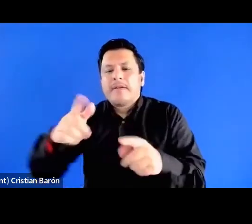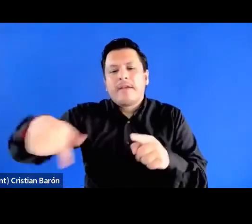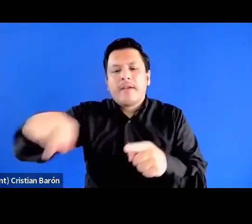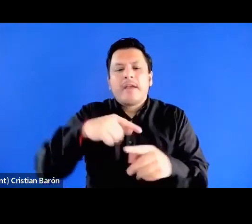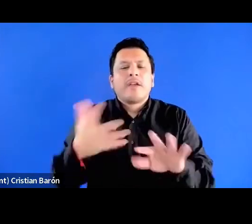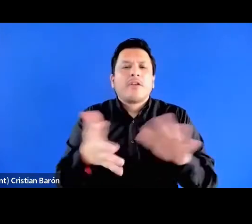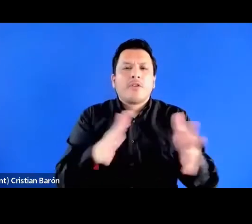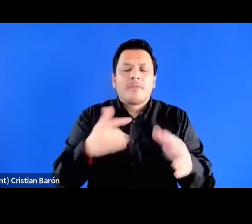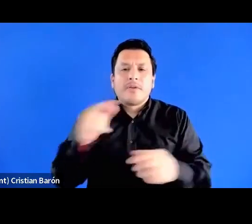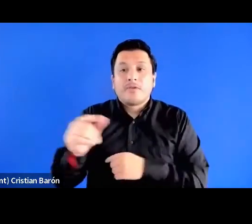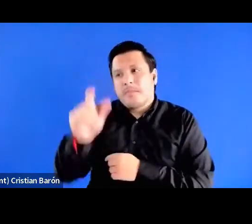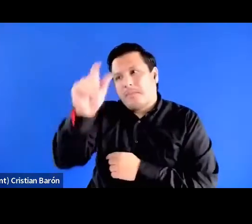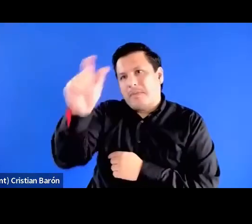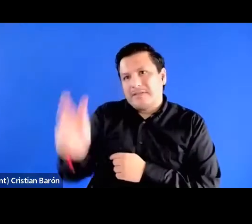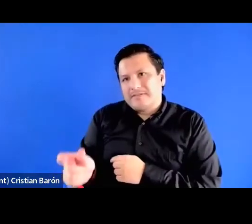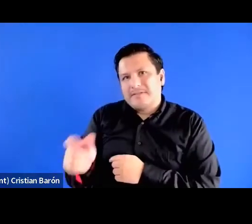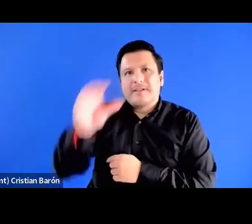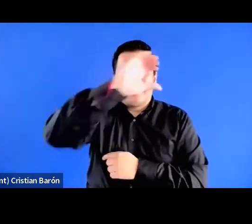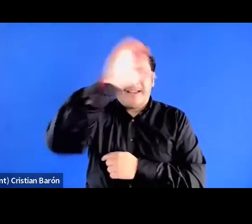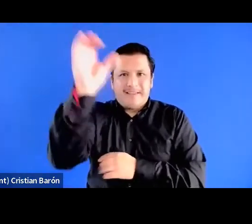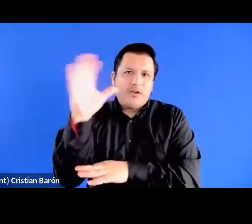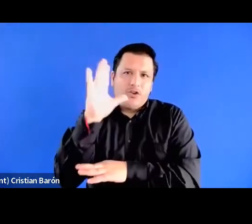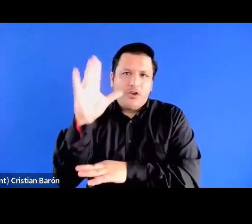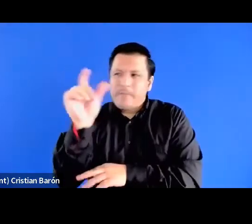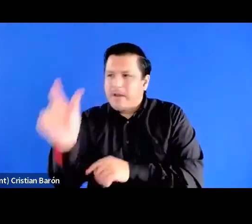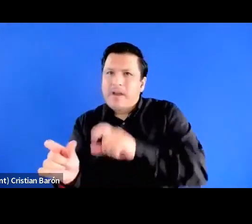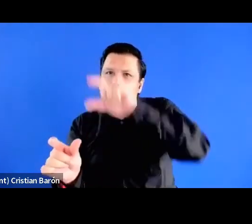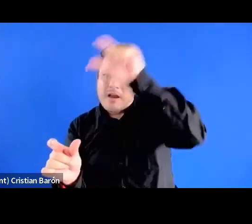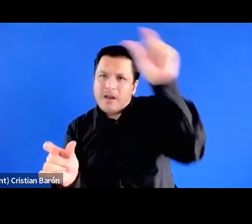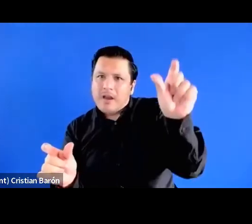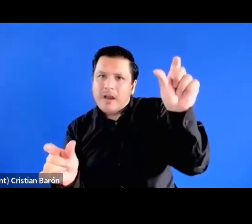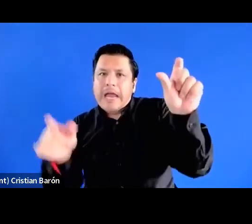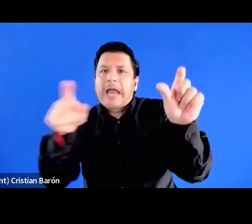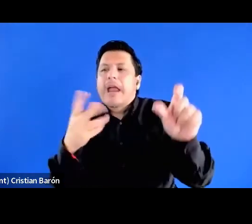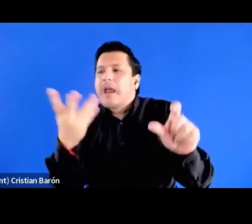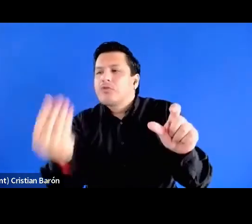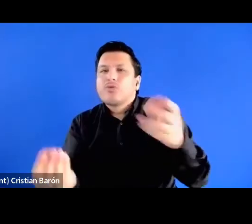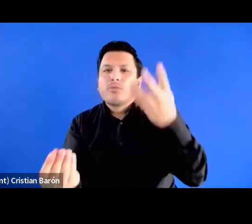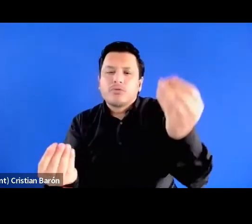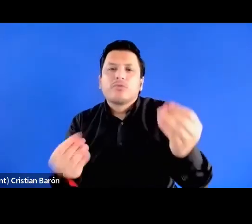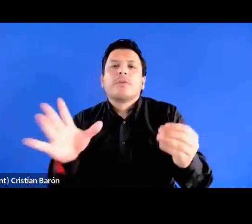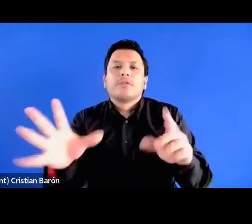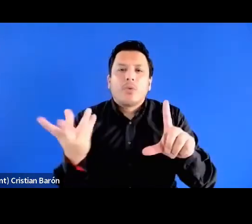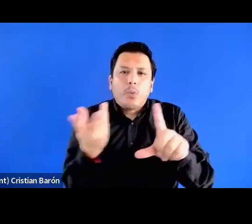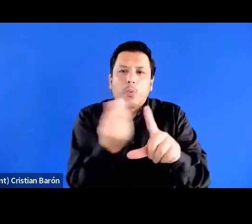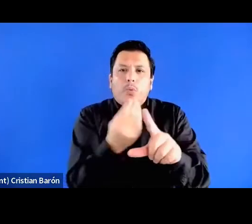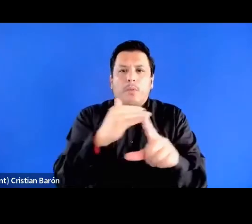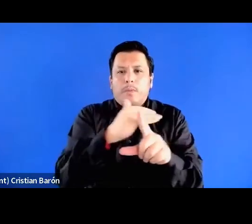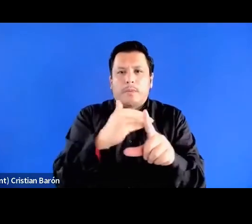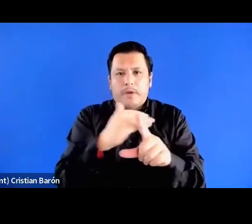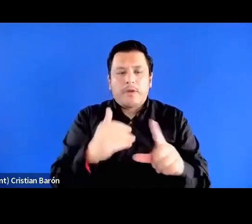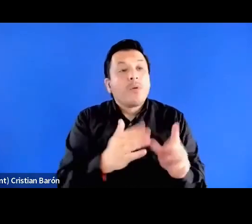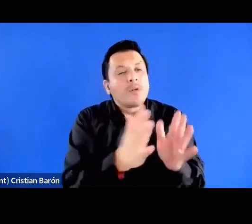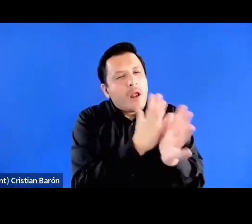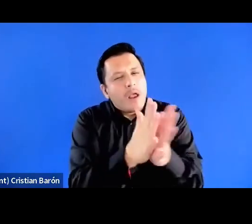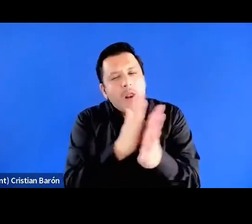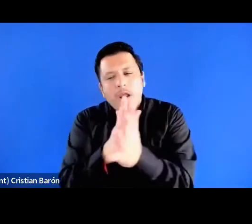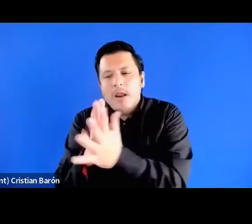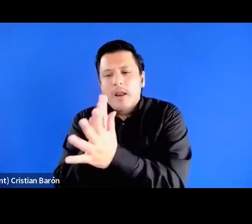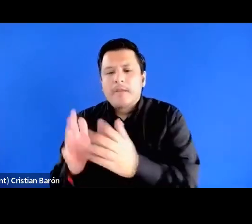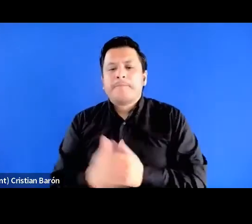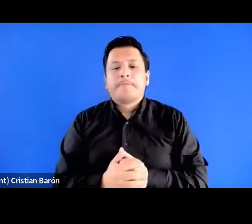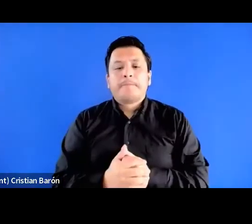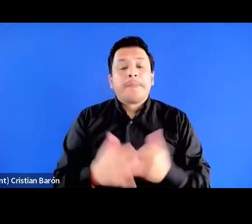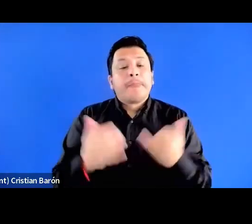región del Pacífico y del Caribe que se identifican como parte de esta clase medias. Hacerlo de esta manera nos